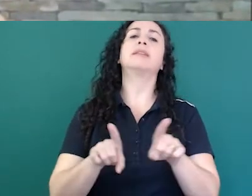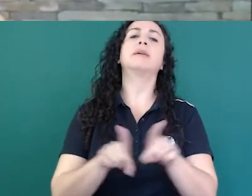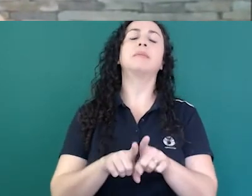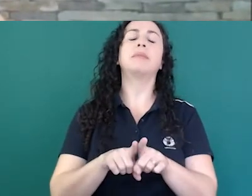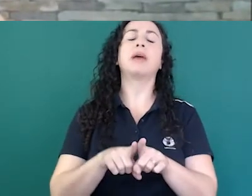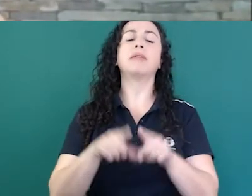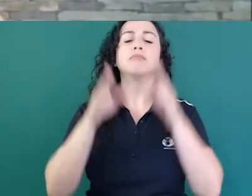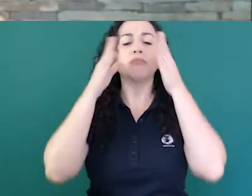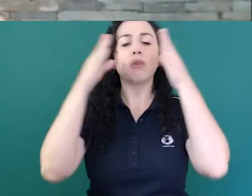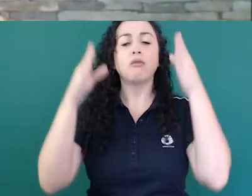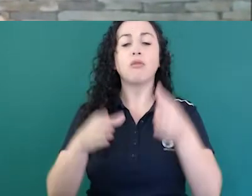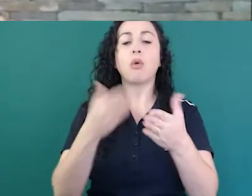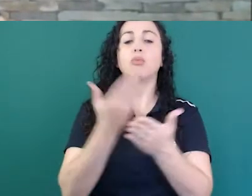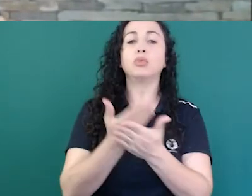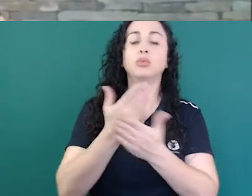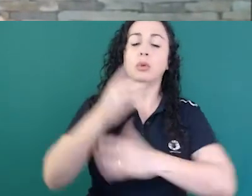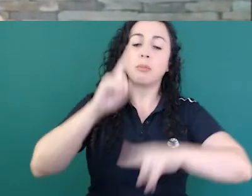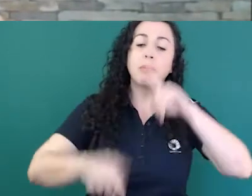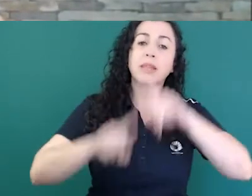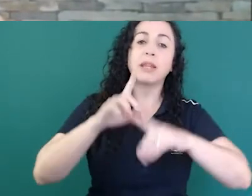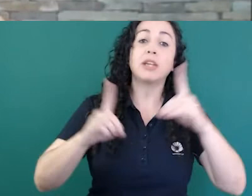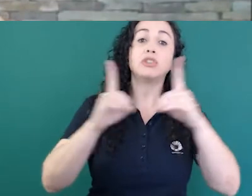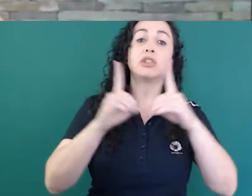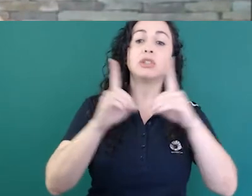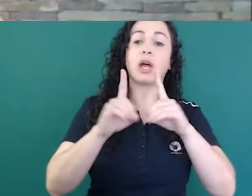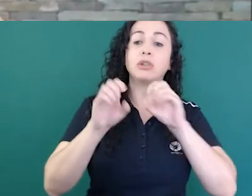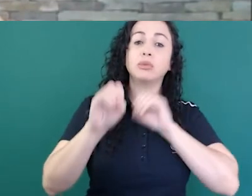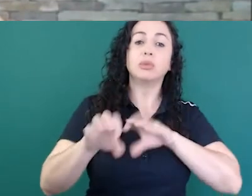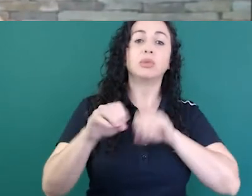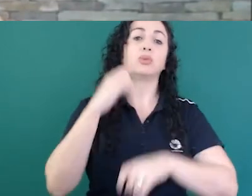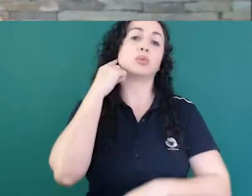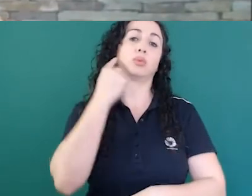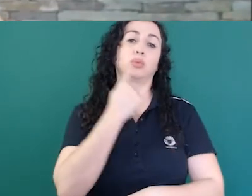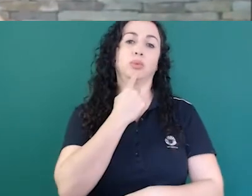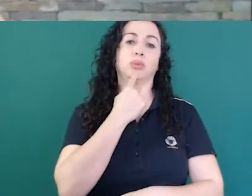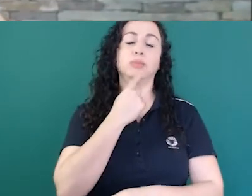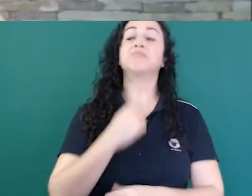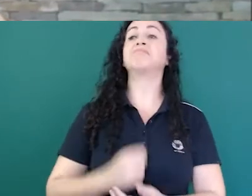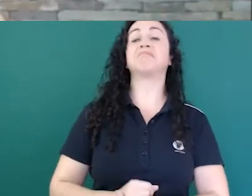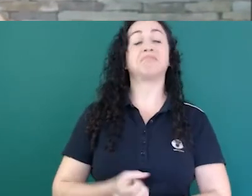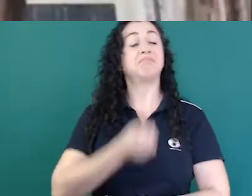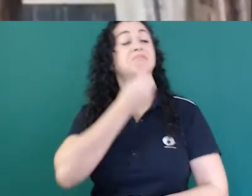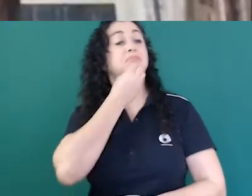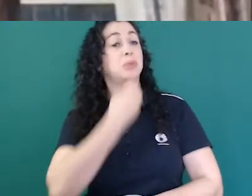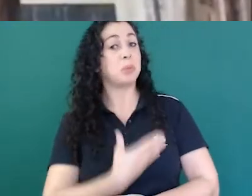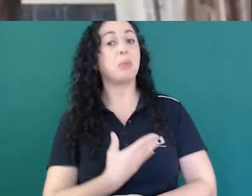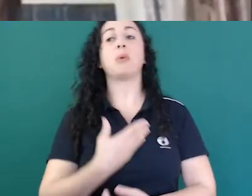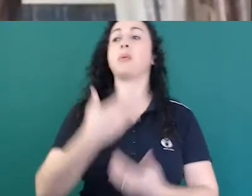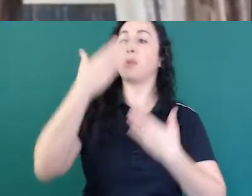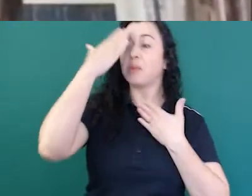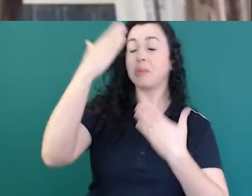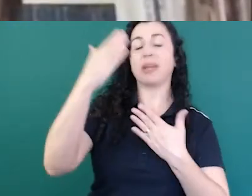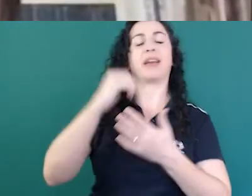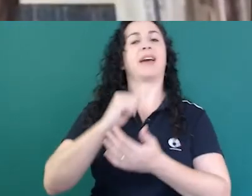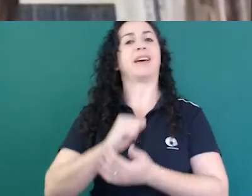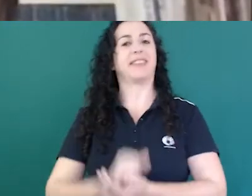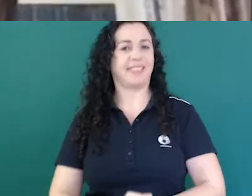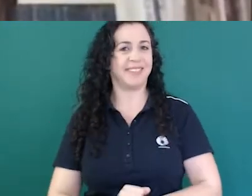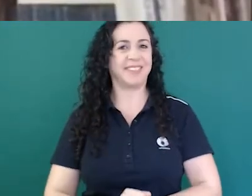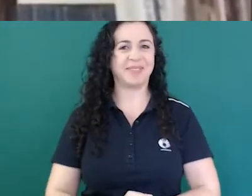em materiais didáticos para o ensino de surdos. Muito bem, muito obrigada por estar aqui